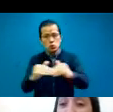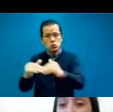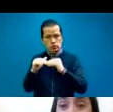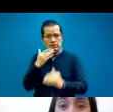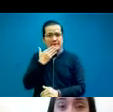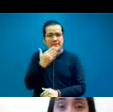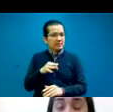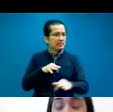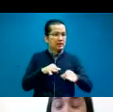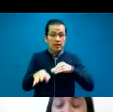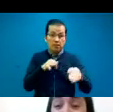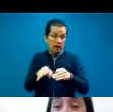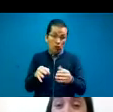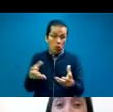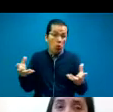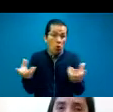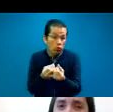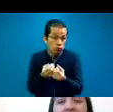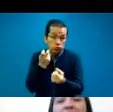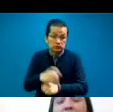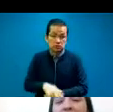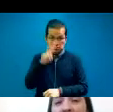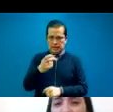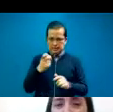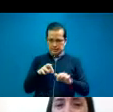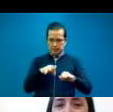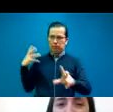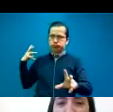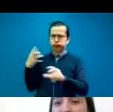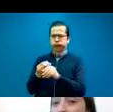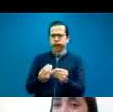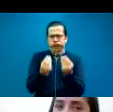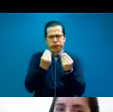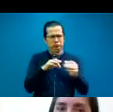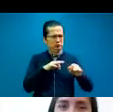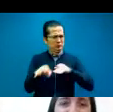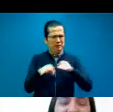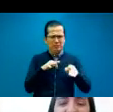trabajo que se ha iniciado, que es mucho y que realmente nos da mucho orgullo y